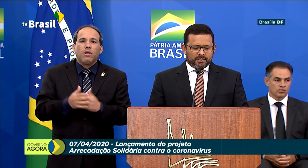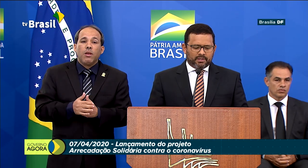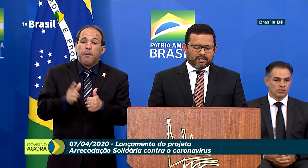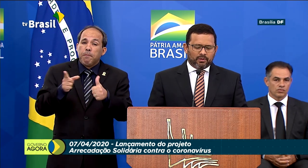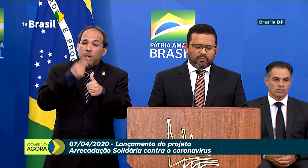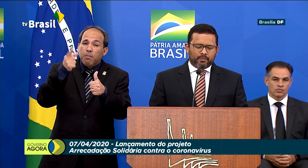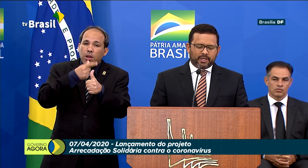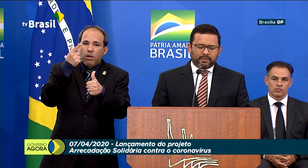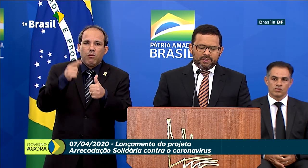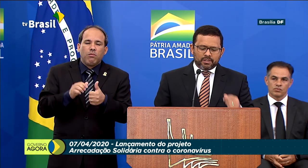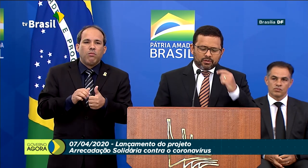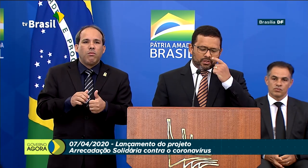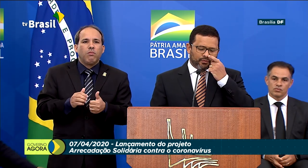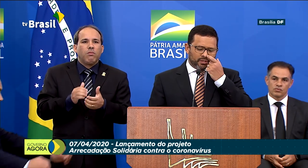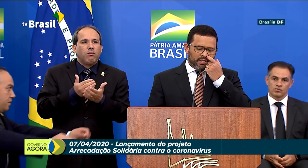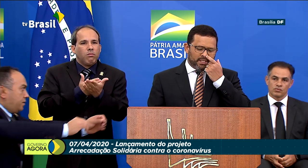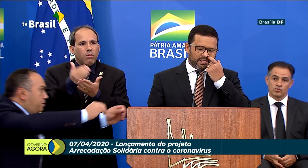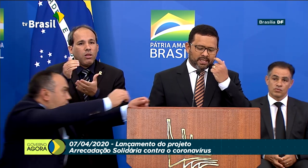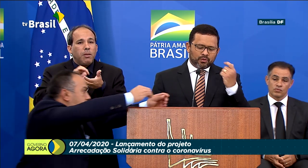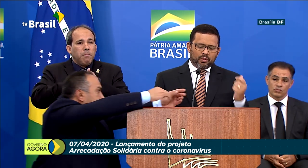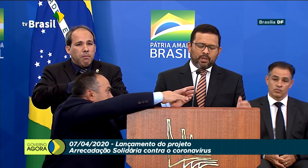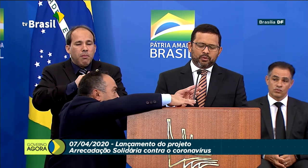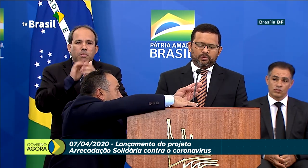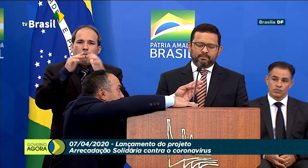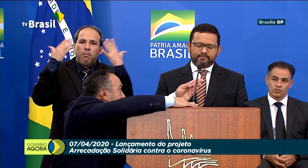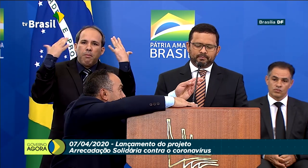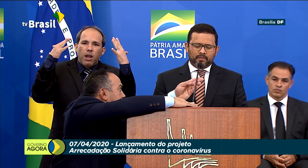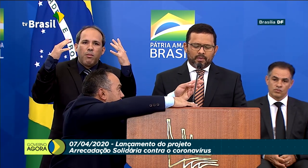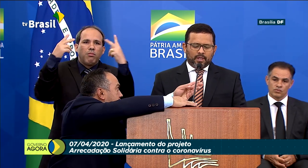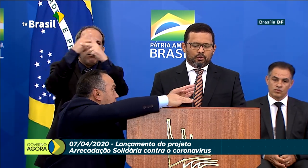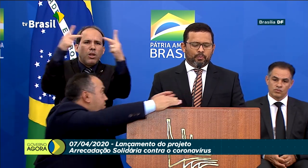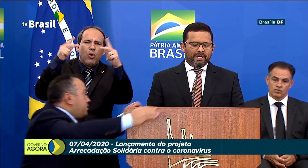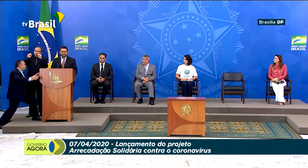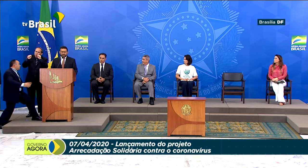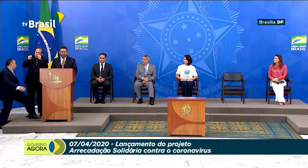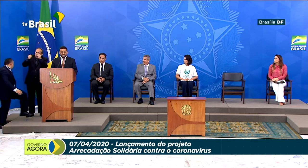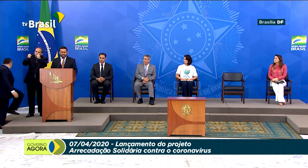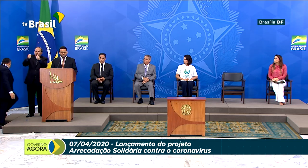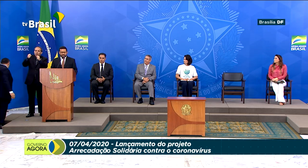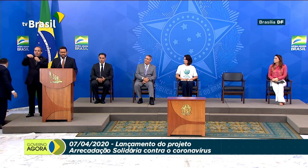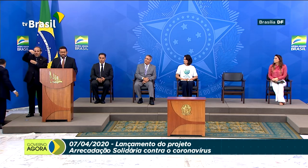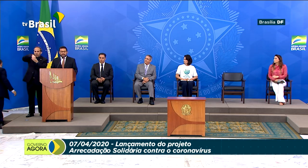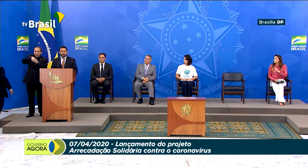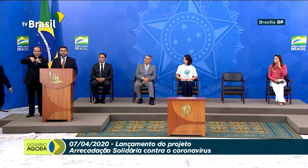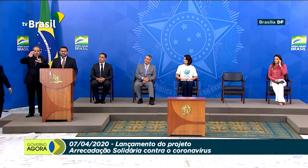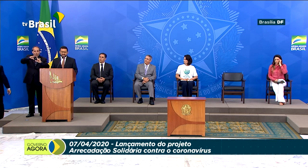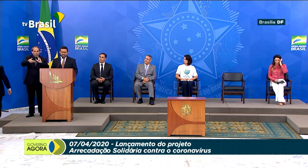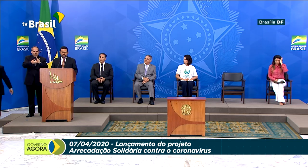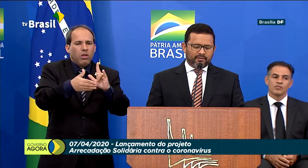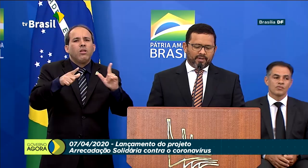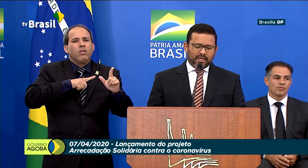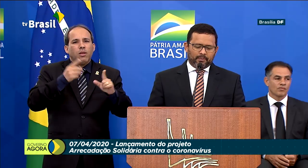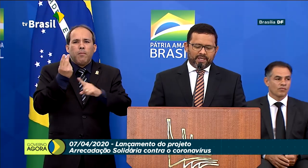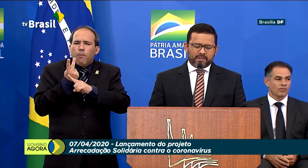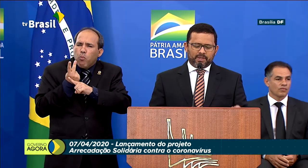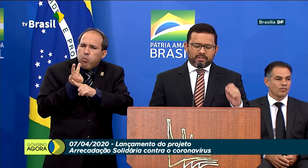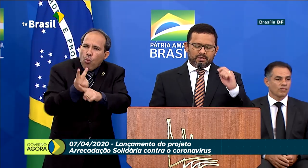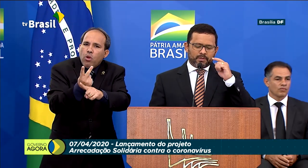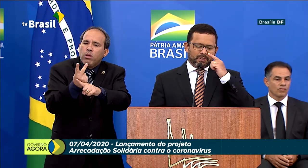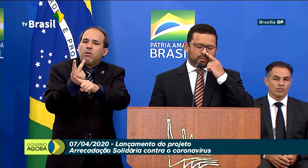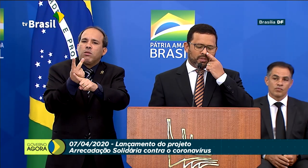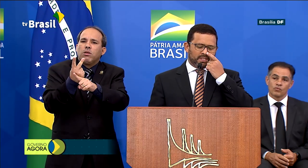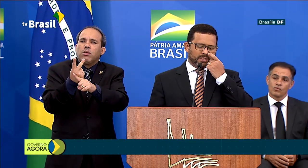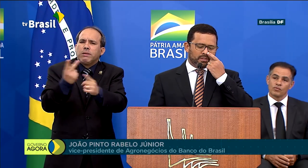Inicialmente, saúdo e parabenizo os esforços realizados no âmbito do Pátria Voluntária, que busca incentivar a